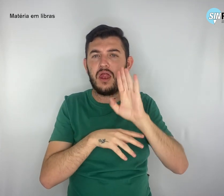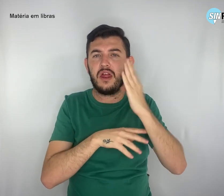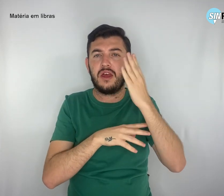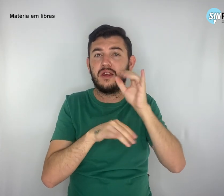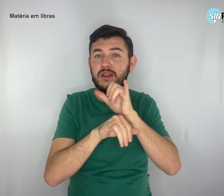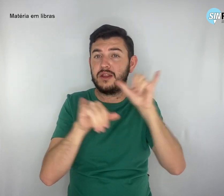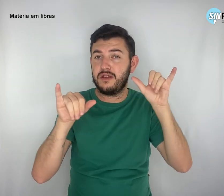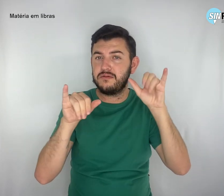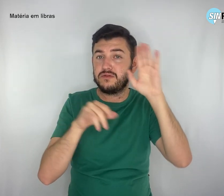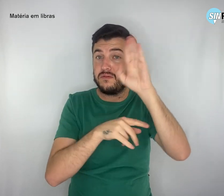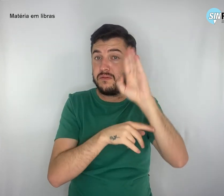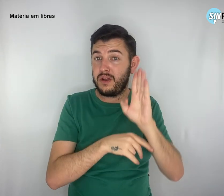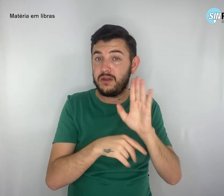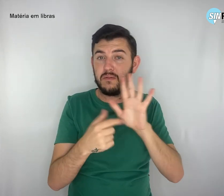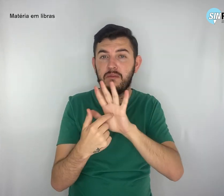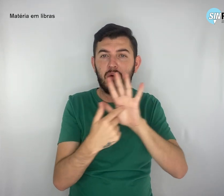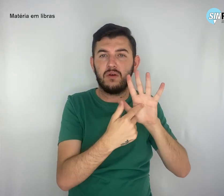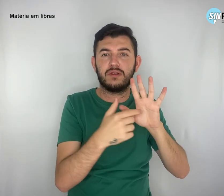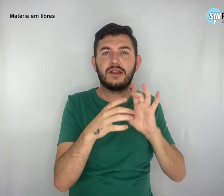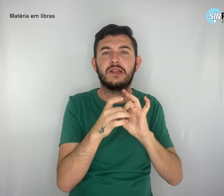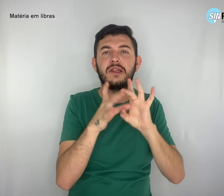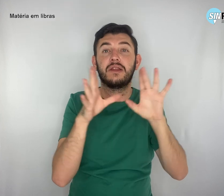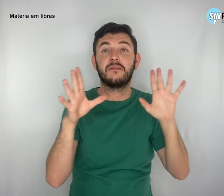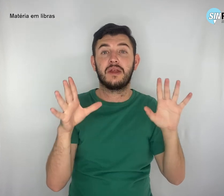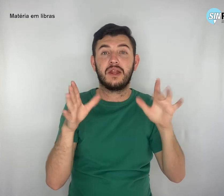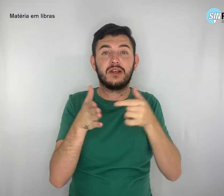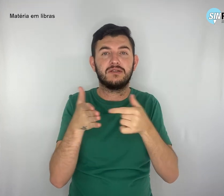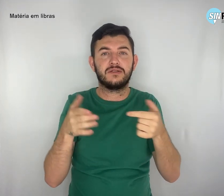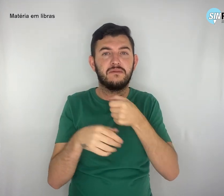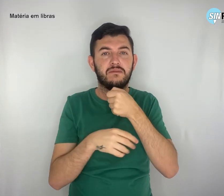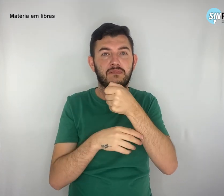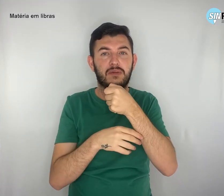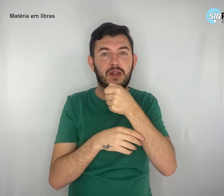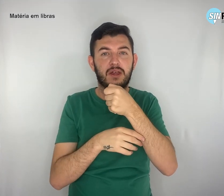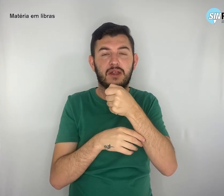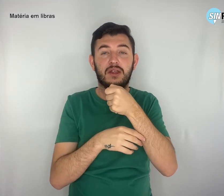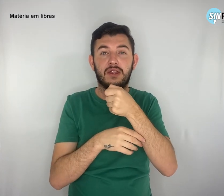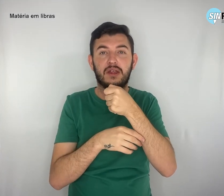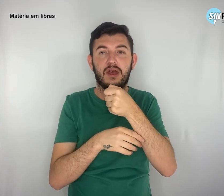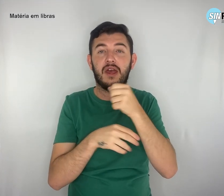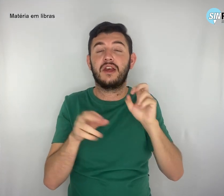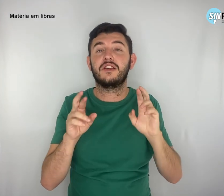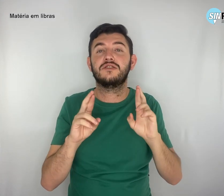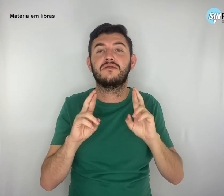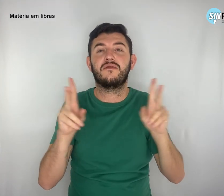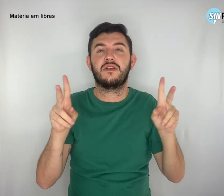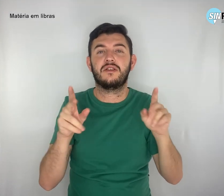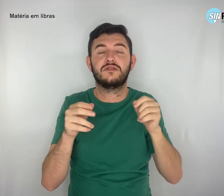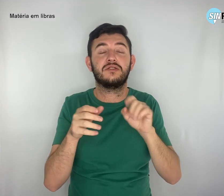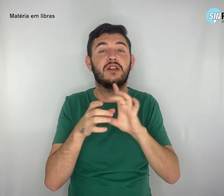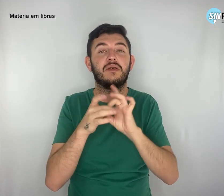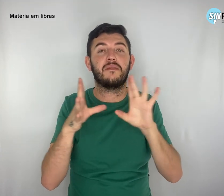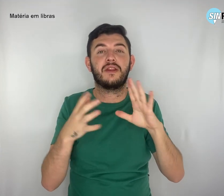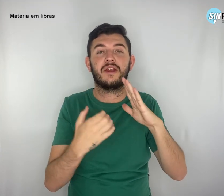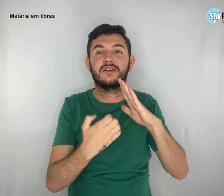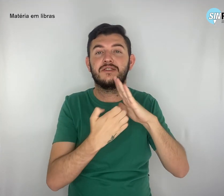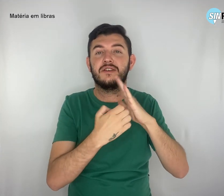liberdade de imprensa não é liberdade de empresa ou acordar para as